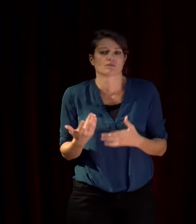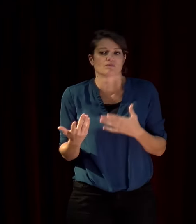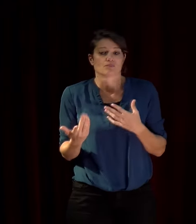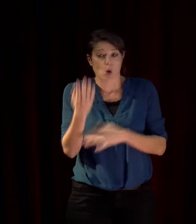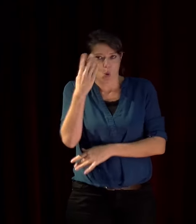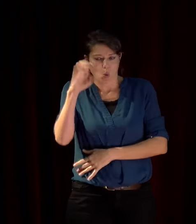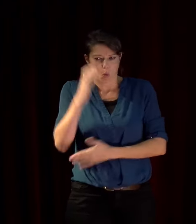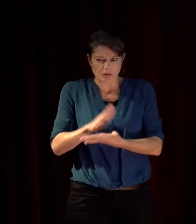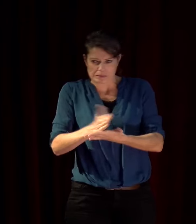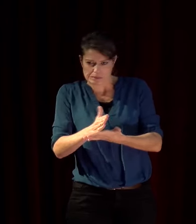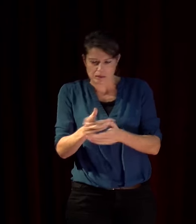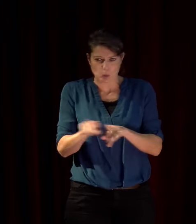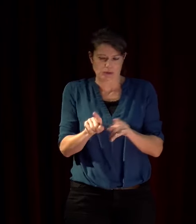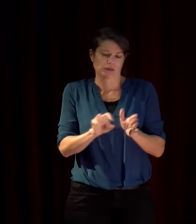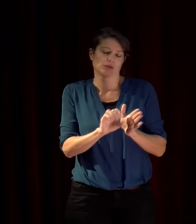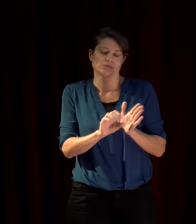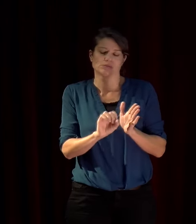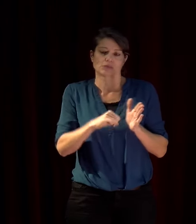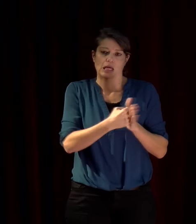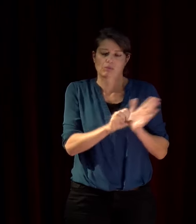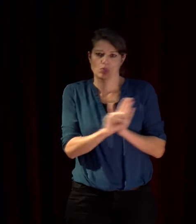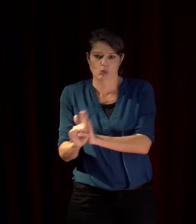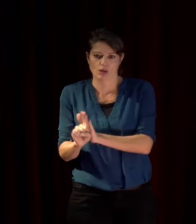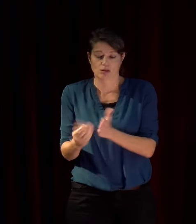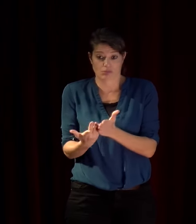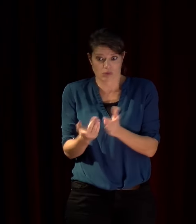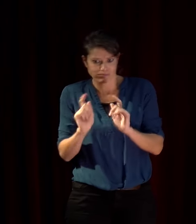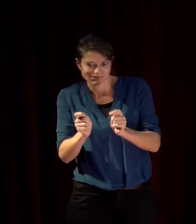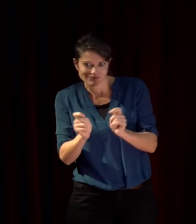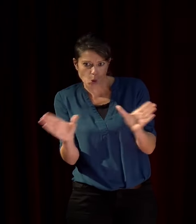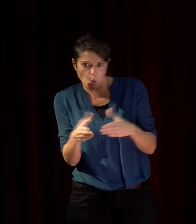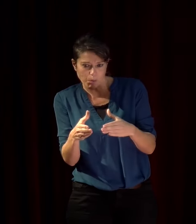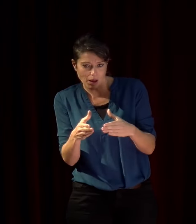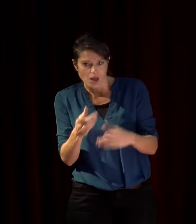et d'extrême droite et pourtant il s'appelle démocrate de Suède